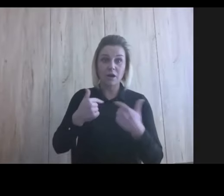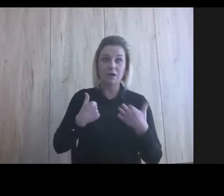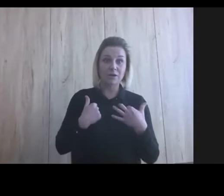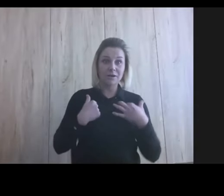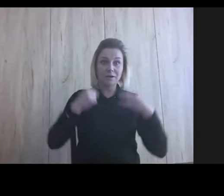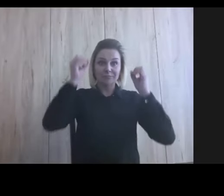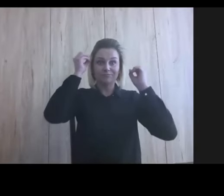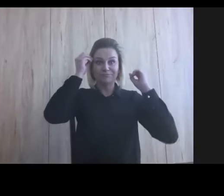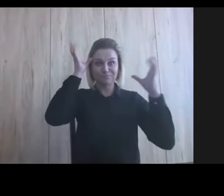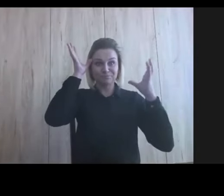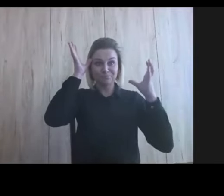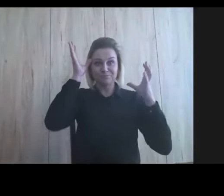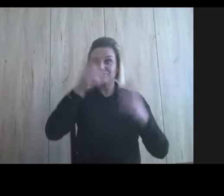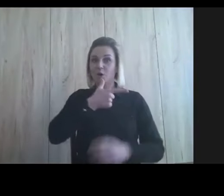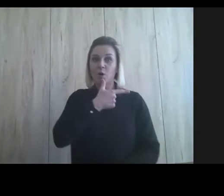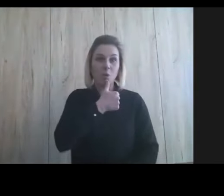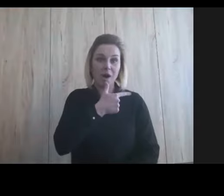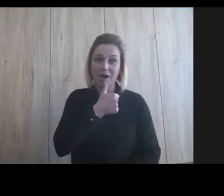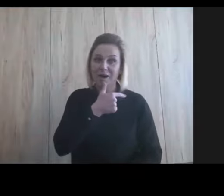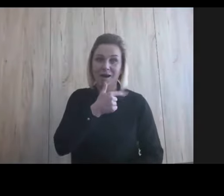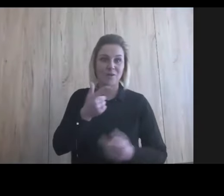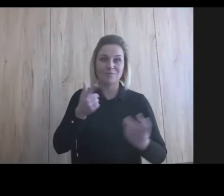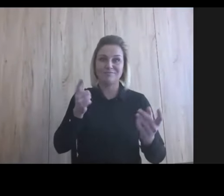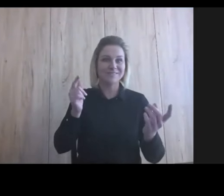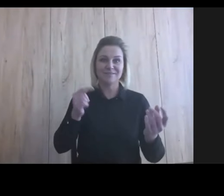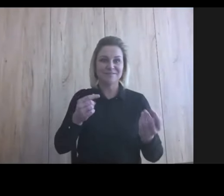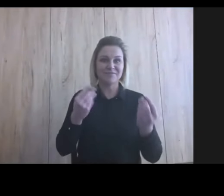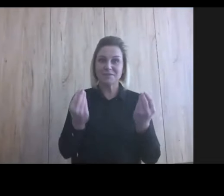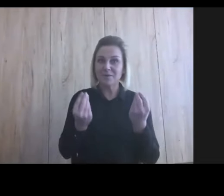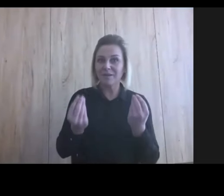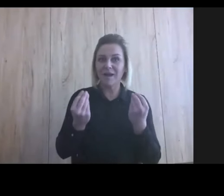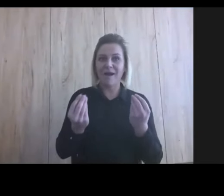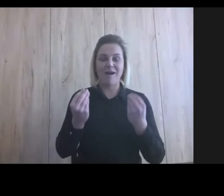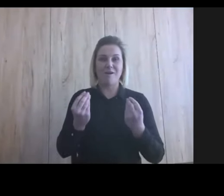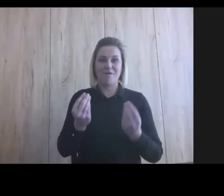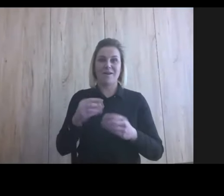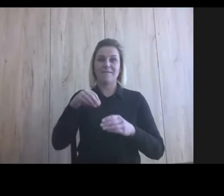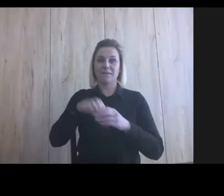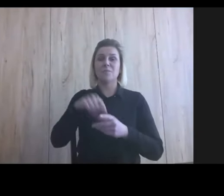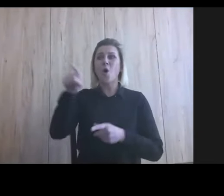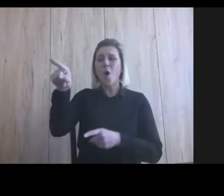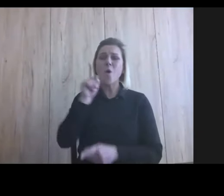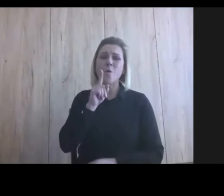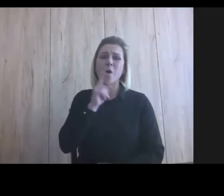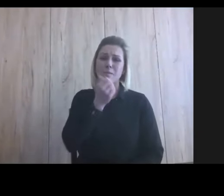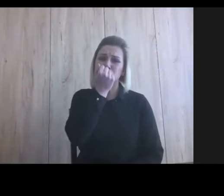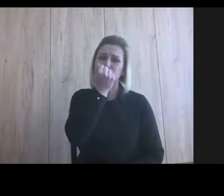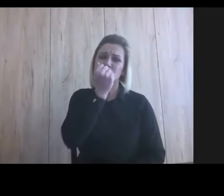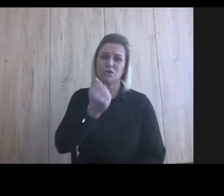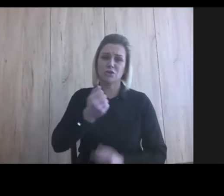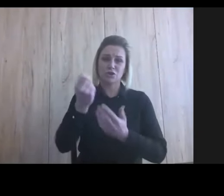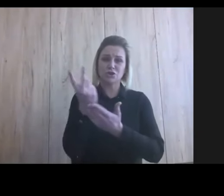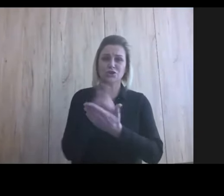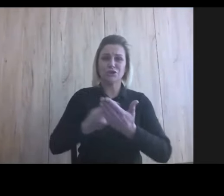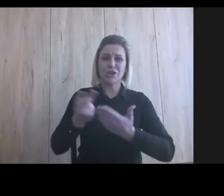to mówię, wow, Tomek, to jest niesamowity wynik. On uwielbia, uwielbia czytać i cały czas się rozwija.